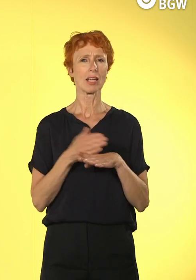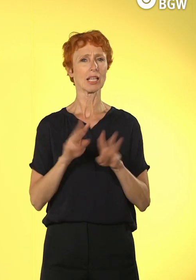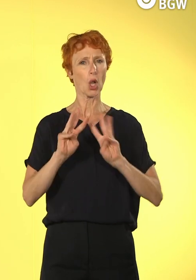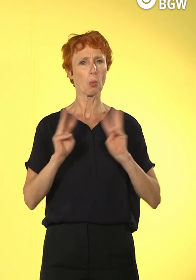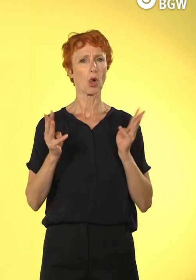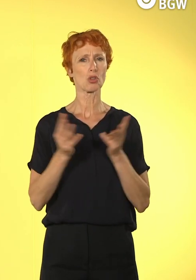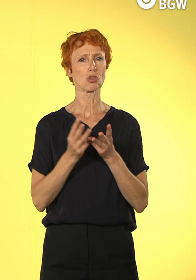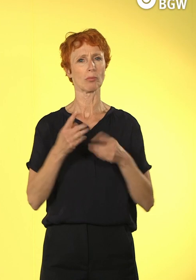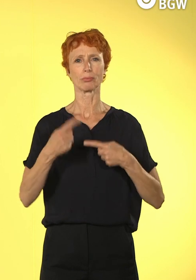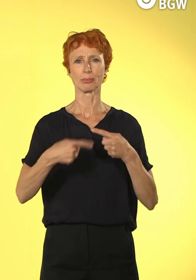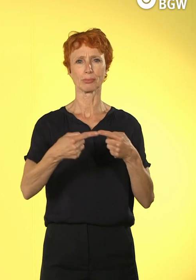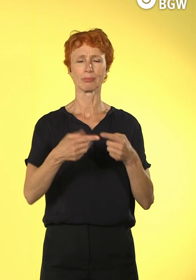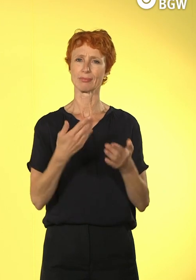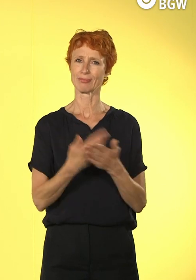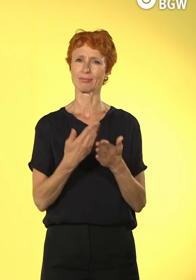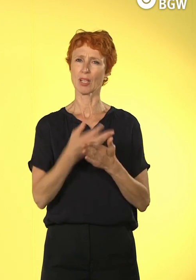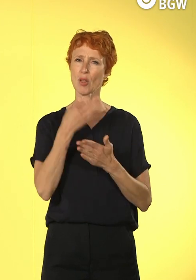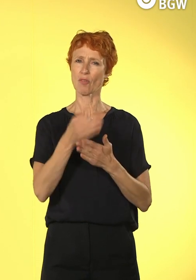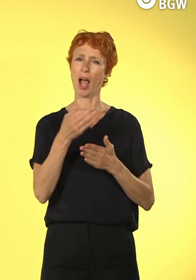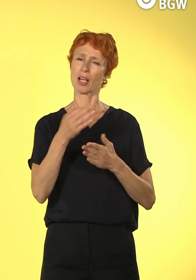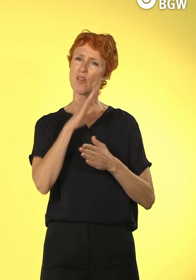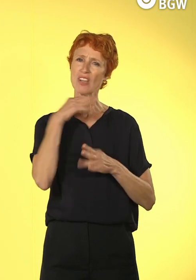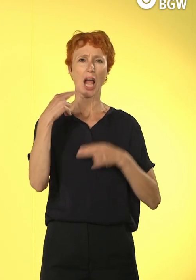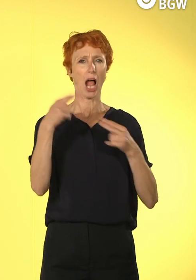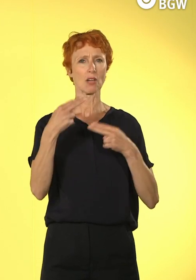diese Frage etwas beantworten können.